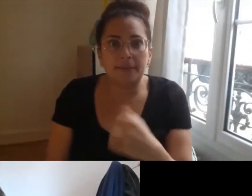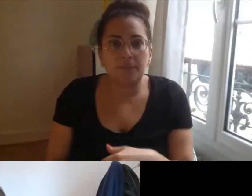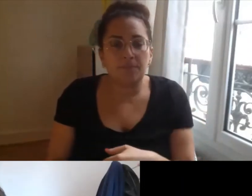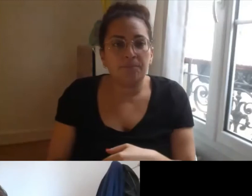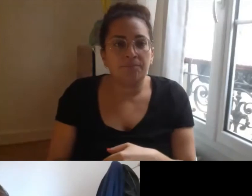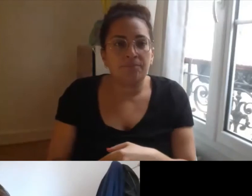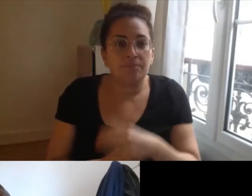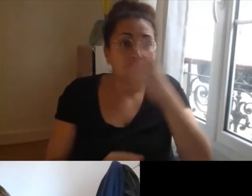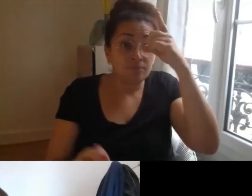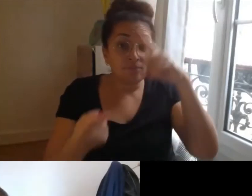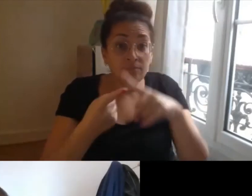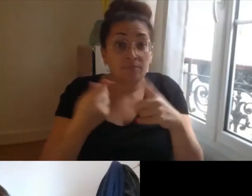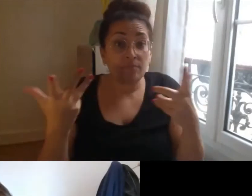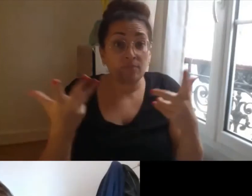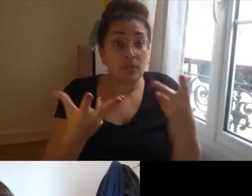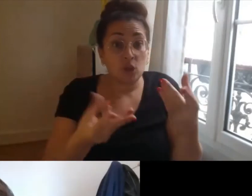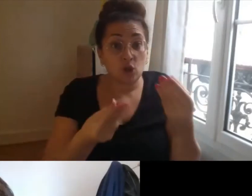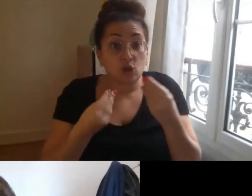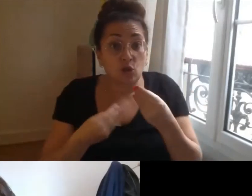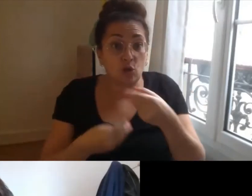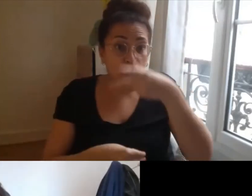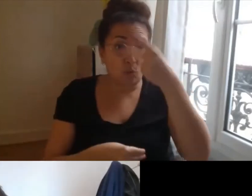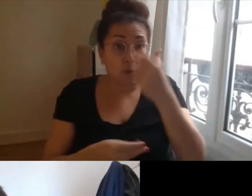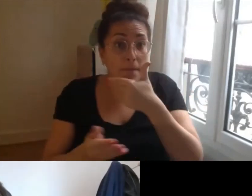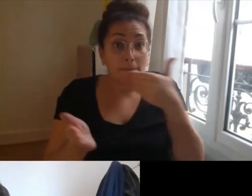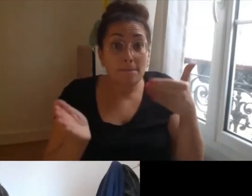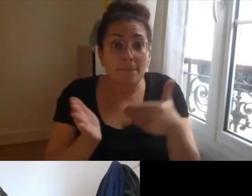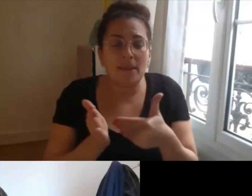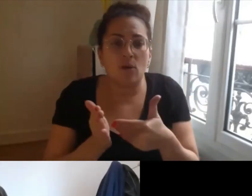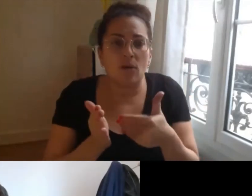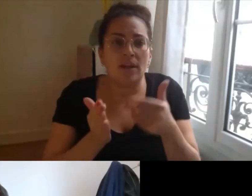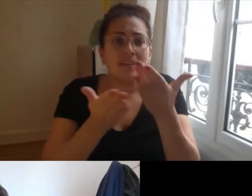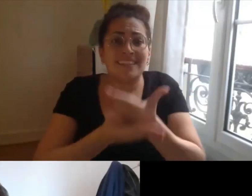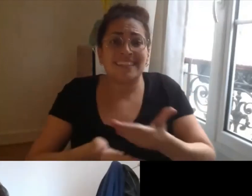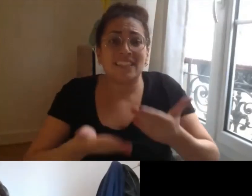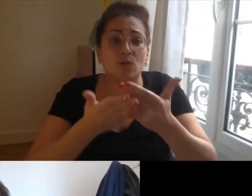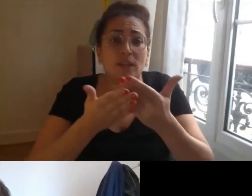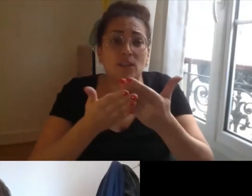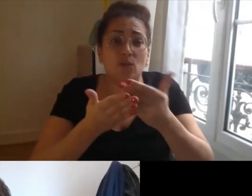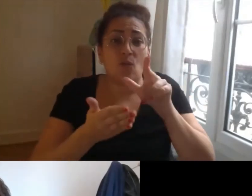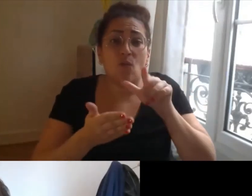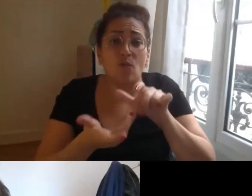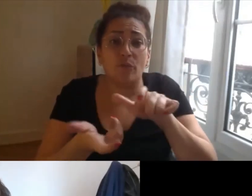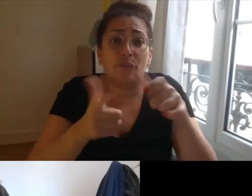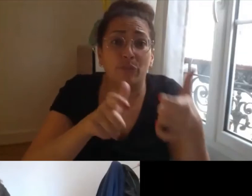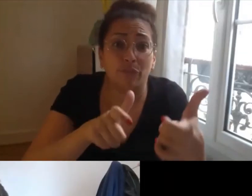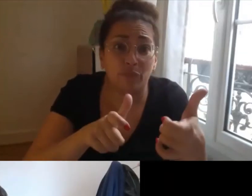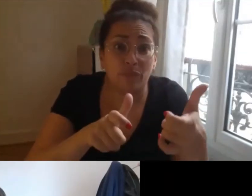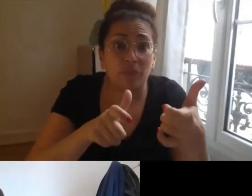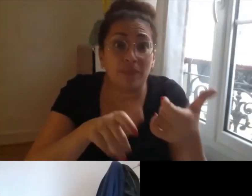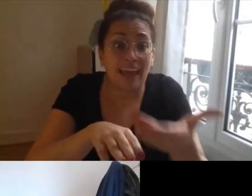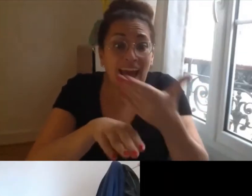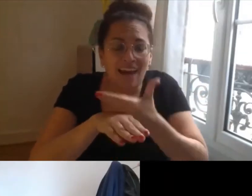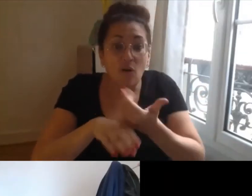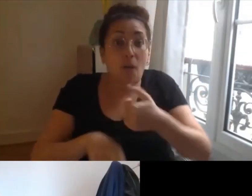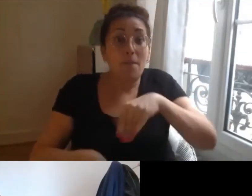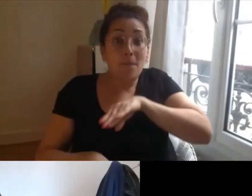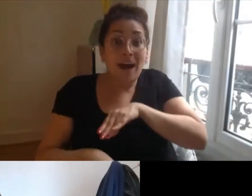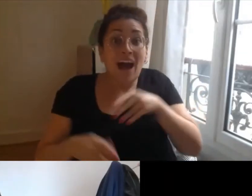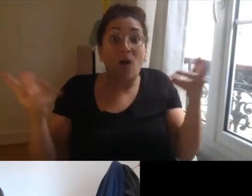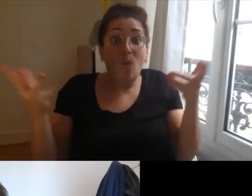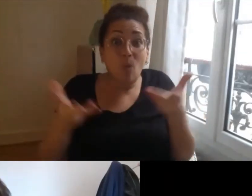facteurs de précarisation qui jouent à différentes étapes du parcours et là encore je